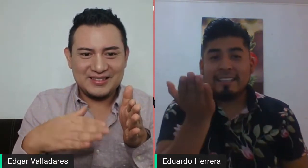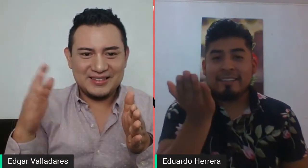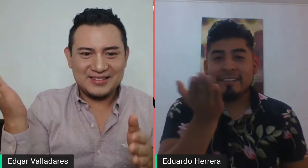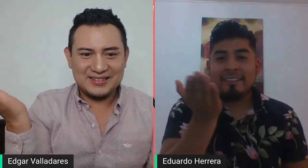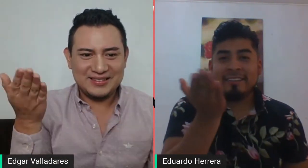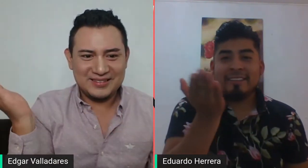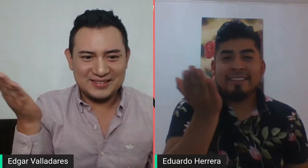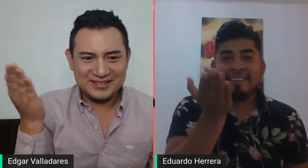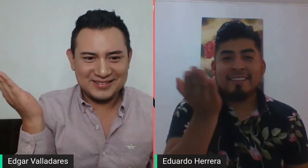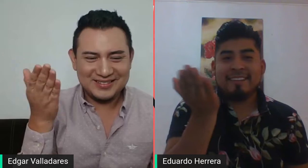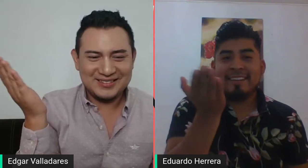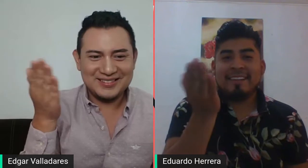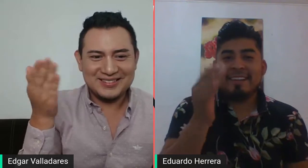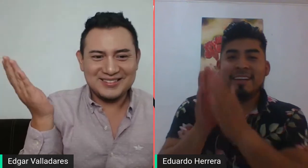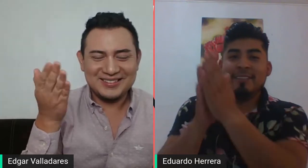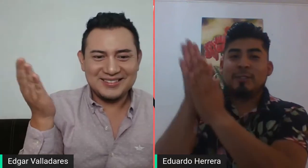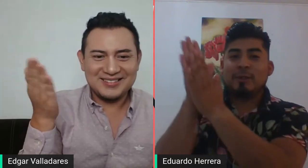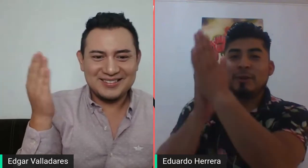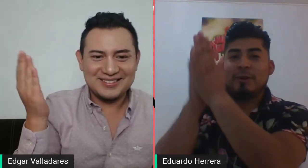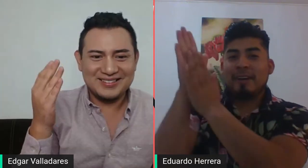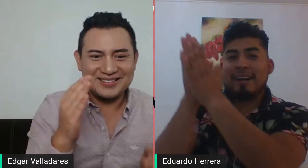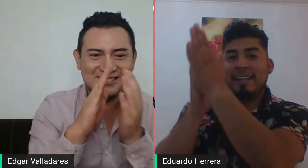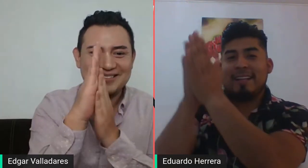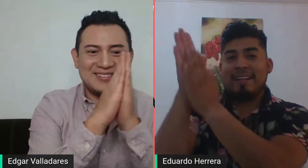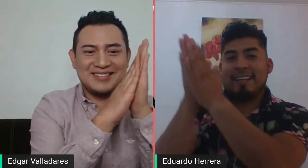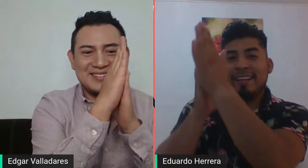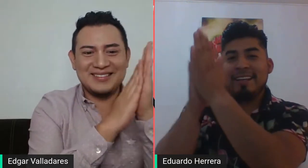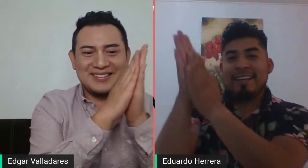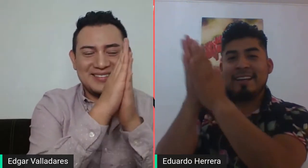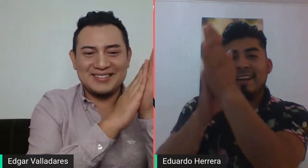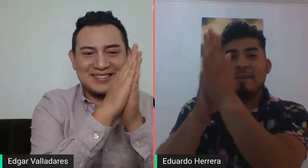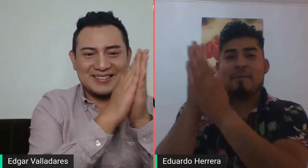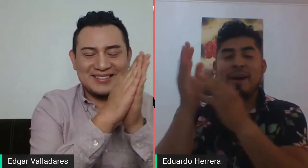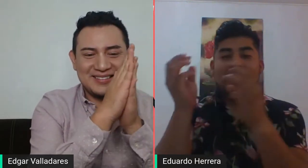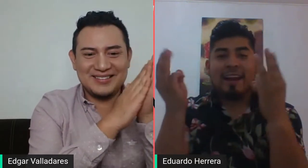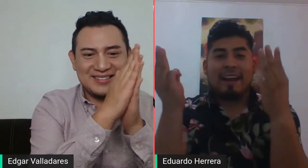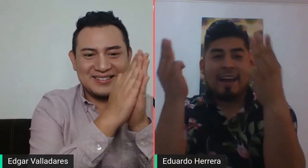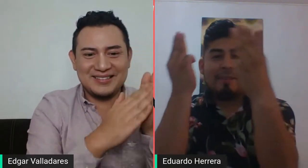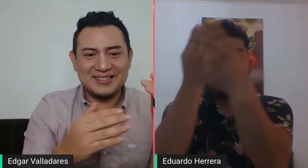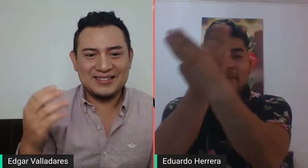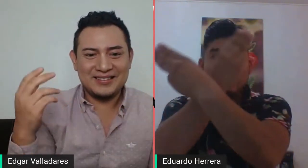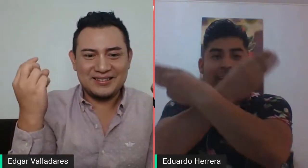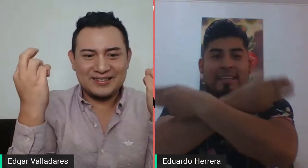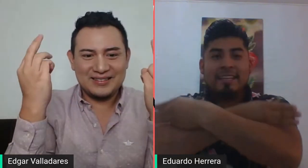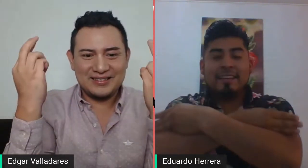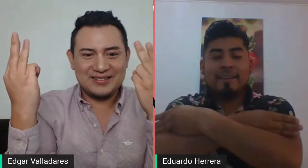Haciendo chocolate para la madrina.